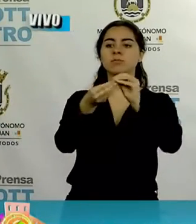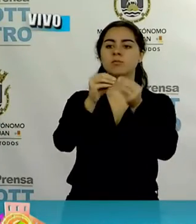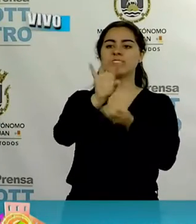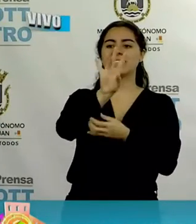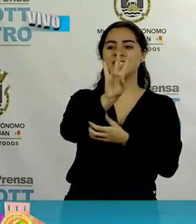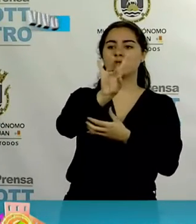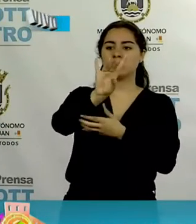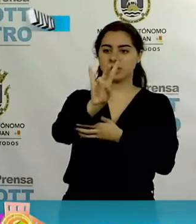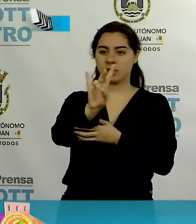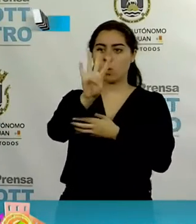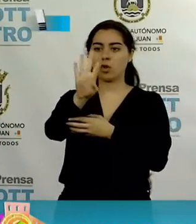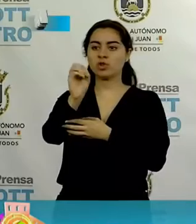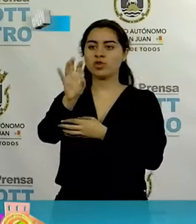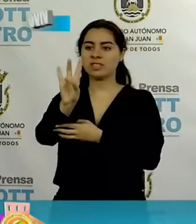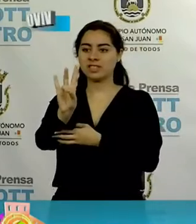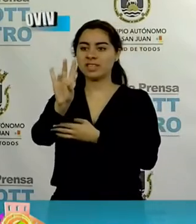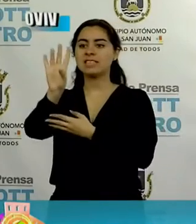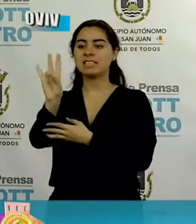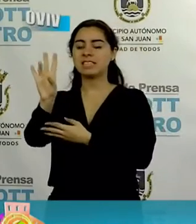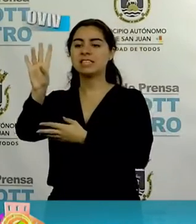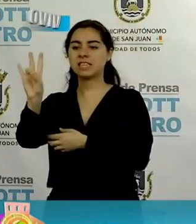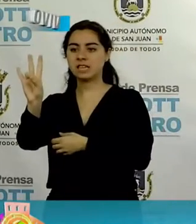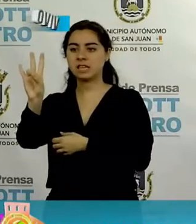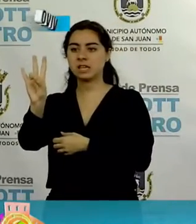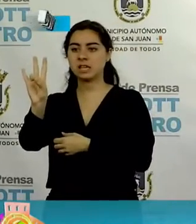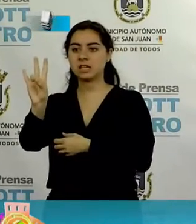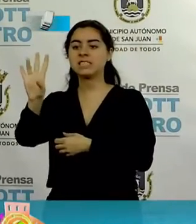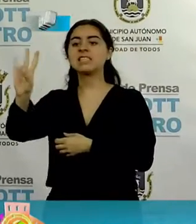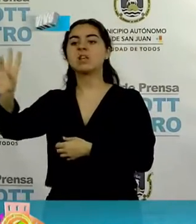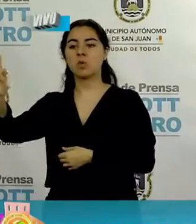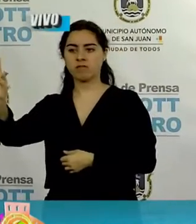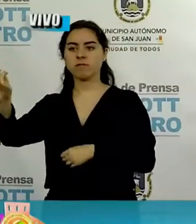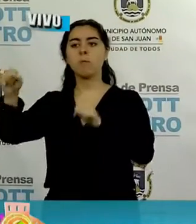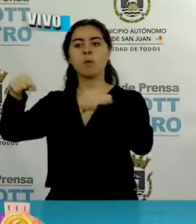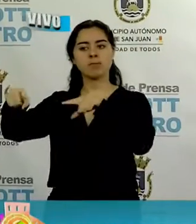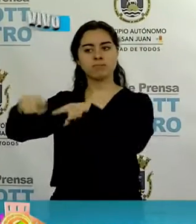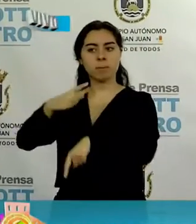407-7779.